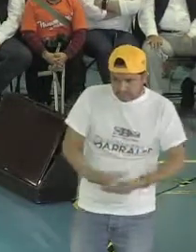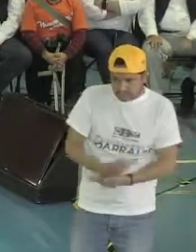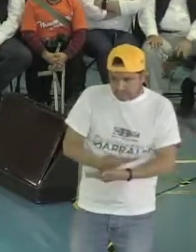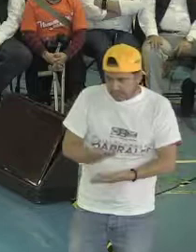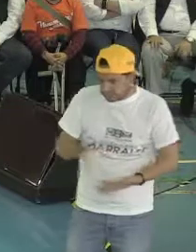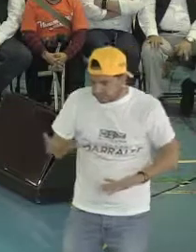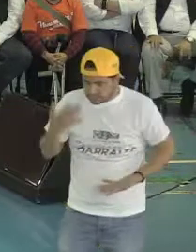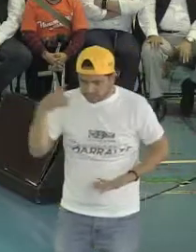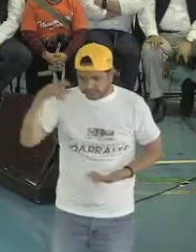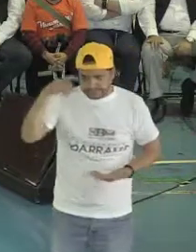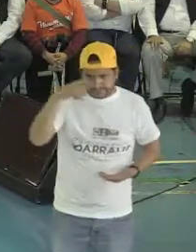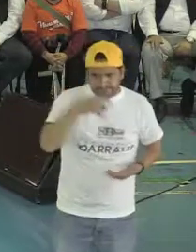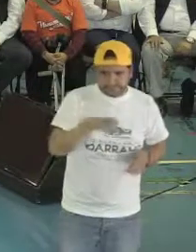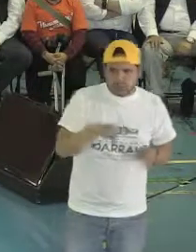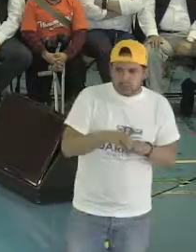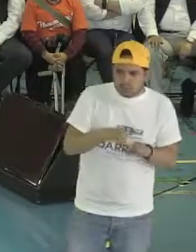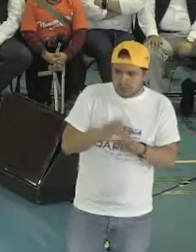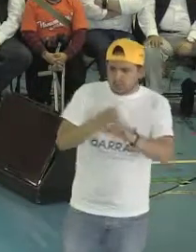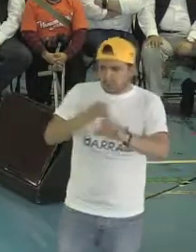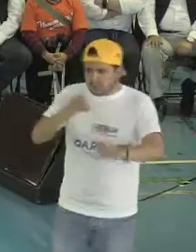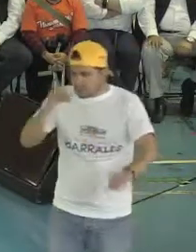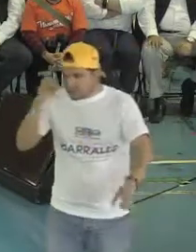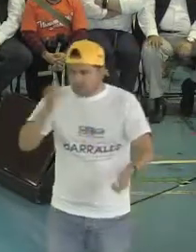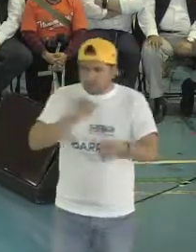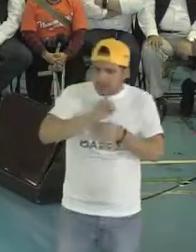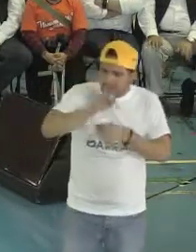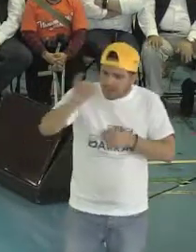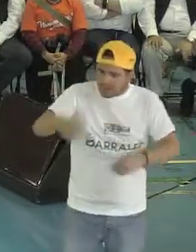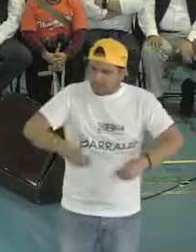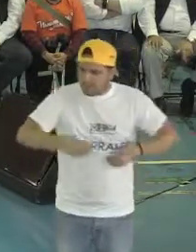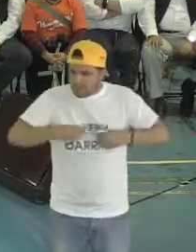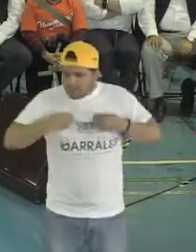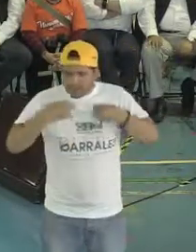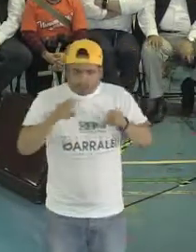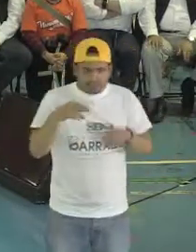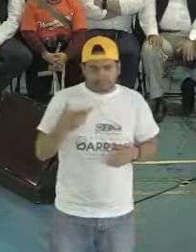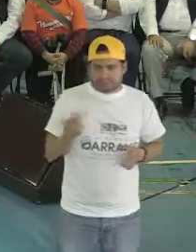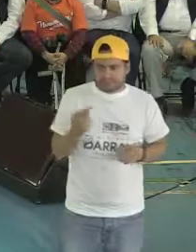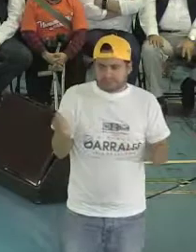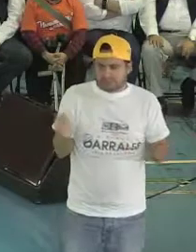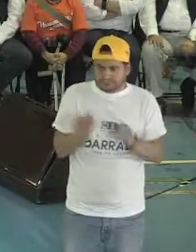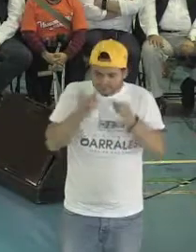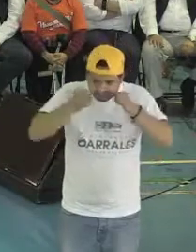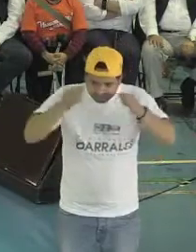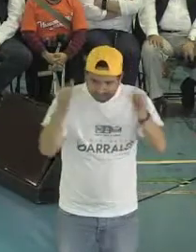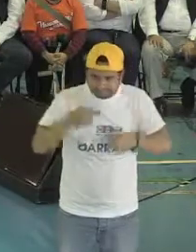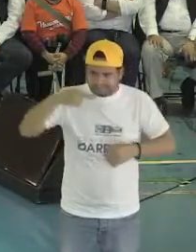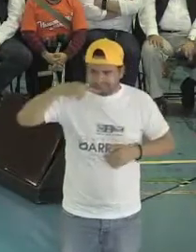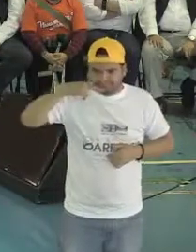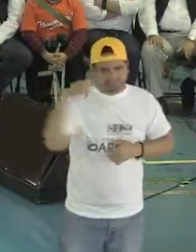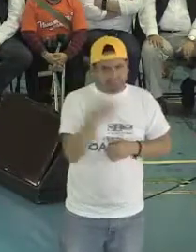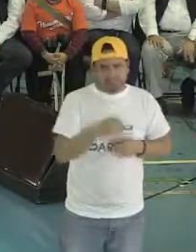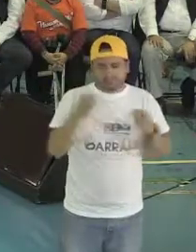puede tener mejores condiciones si las atendemos a la brevedad. Entonces mi compromiso muy concreto es